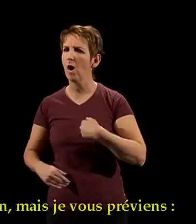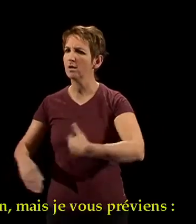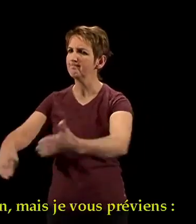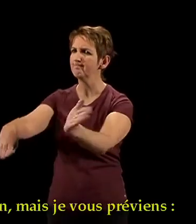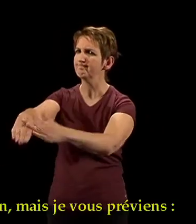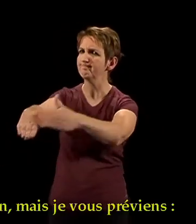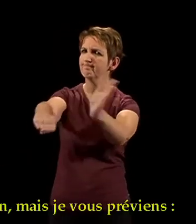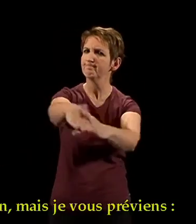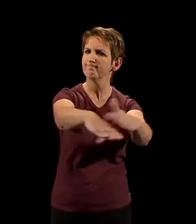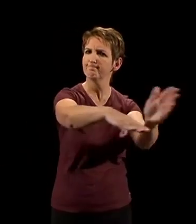préviens,